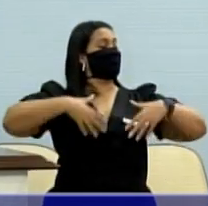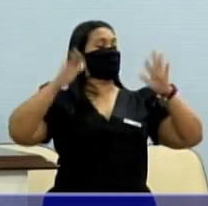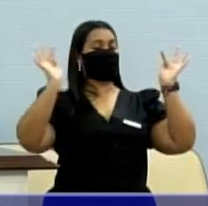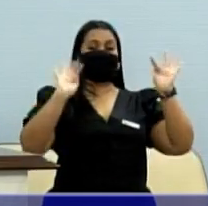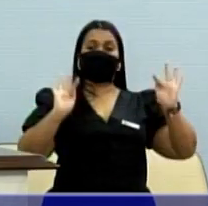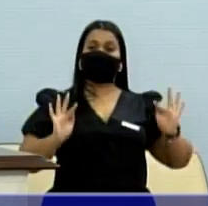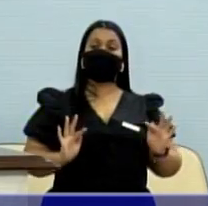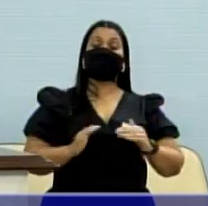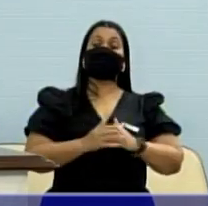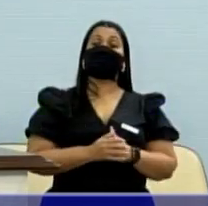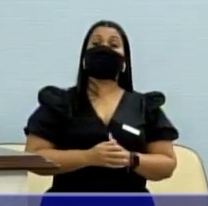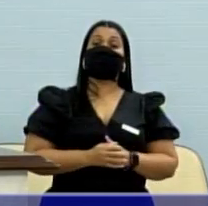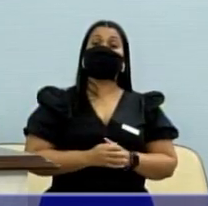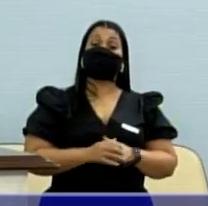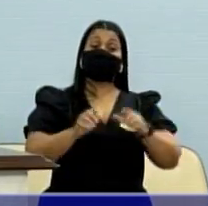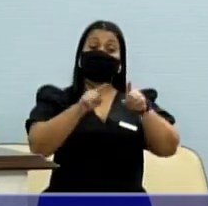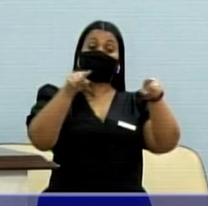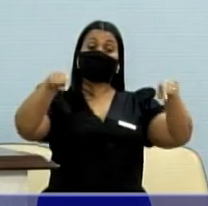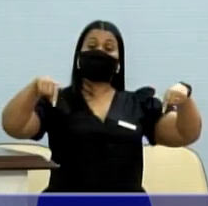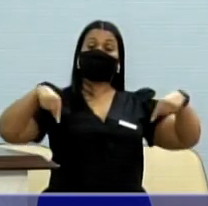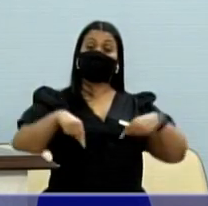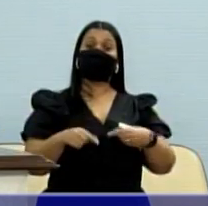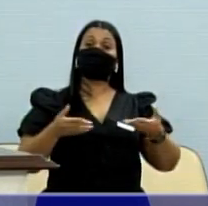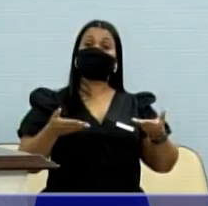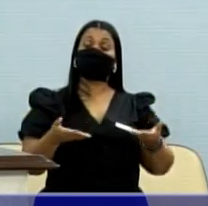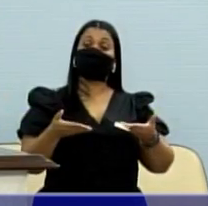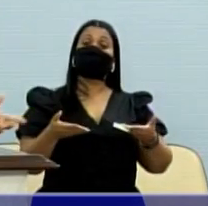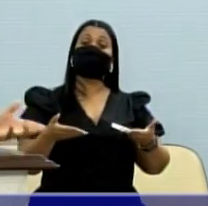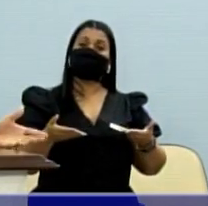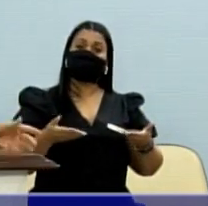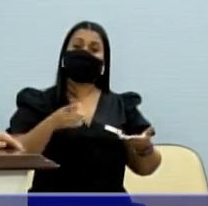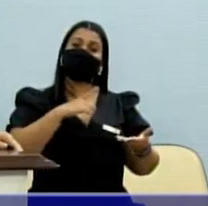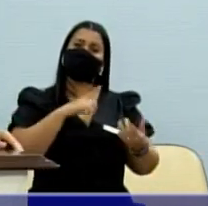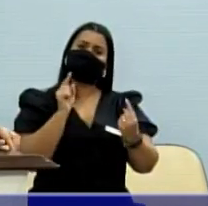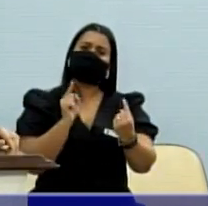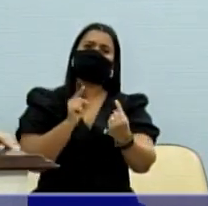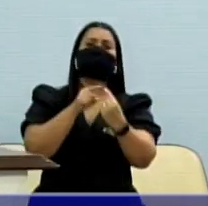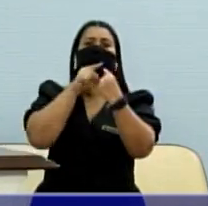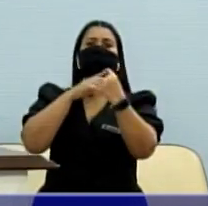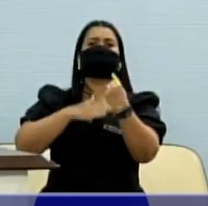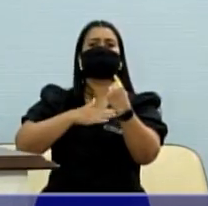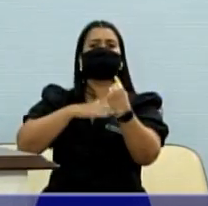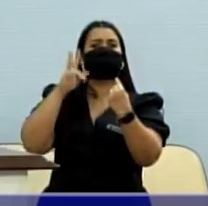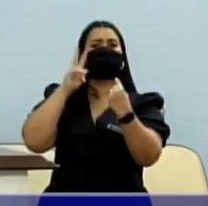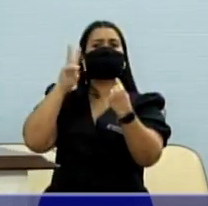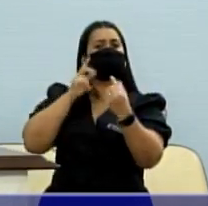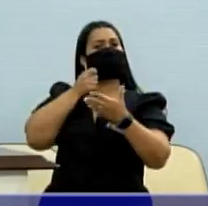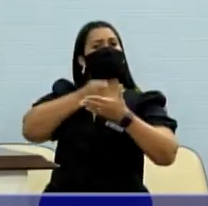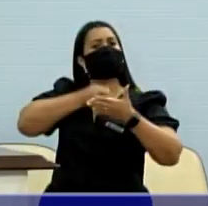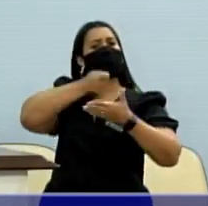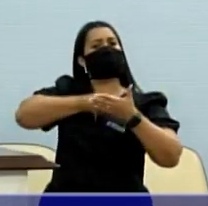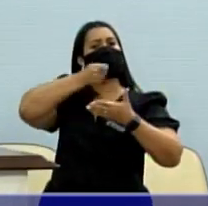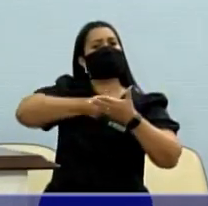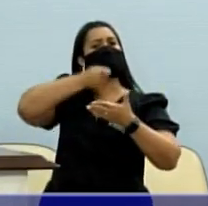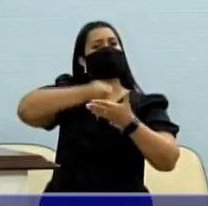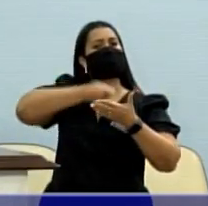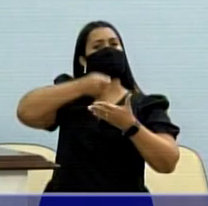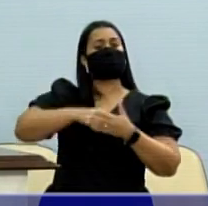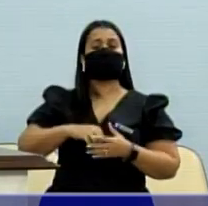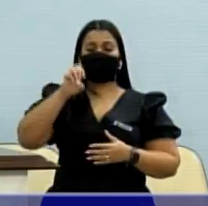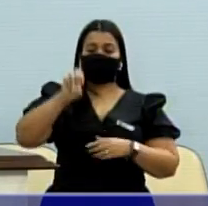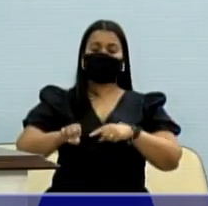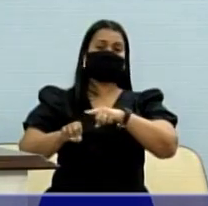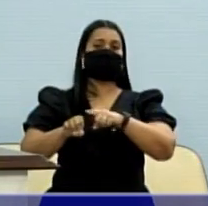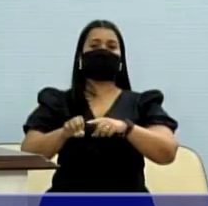um espaço que tem muito a ver com a minha história de militante na esquerda, militante